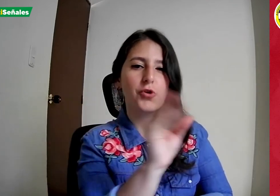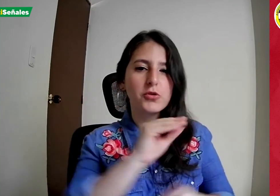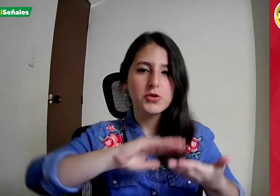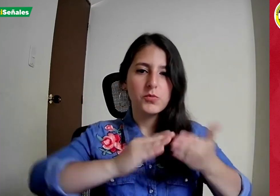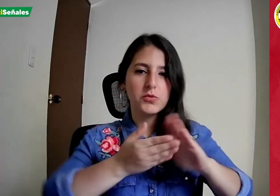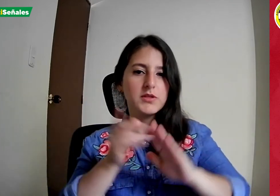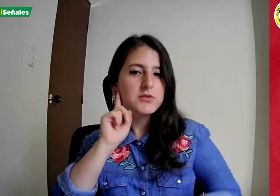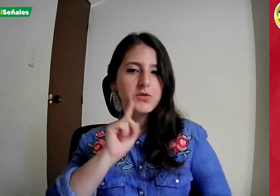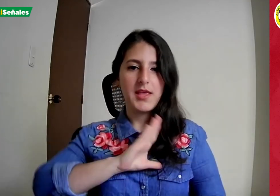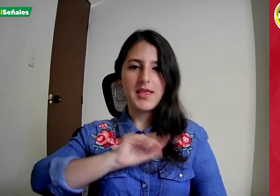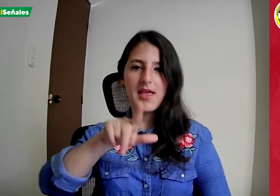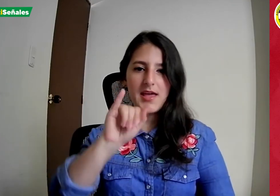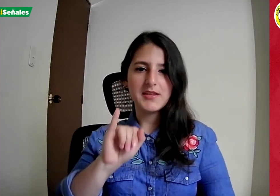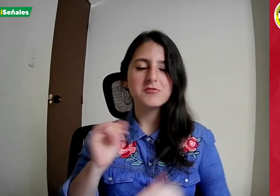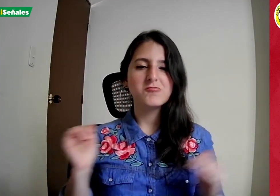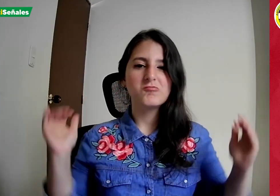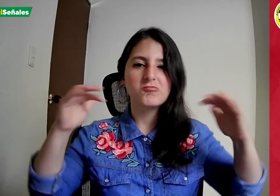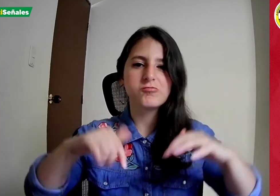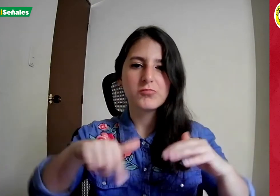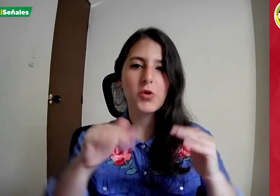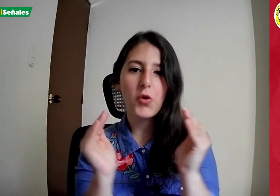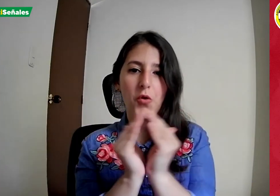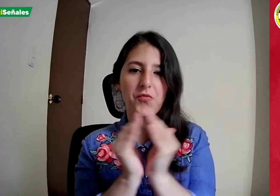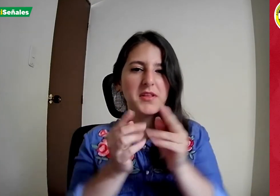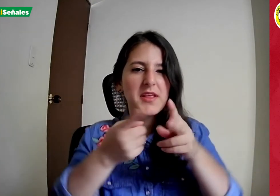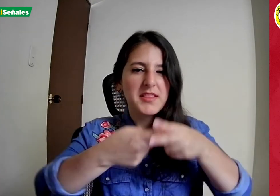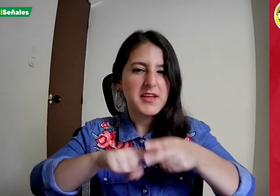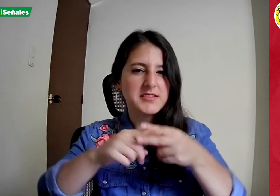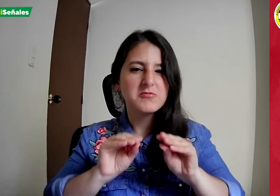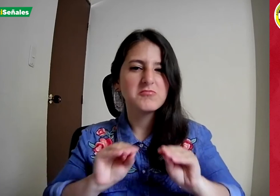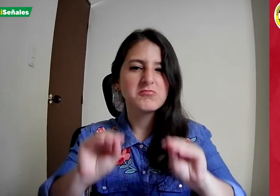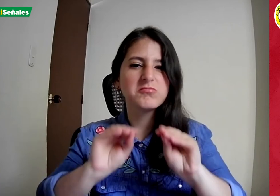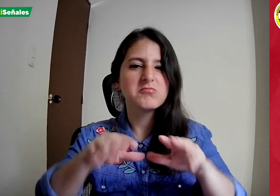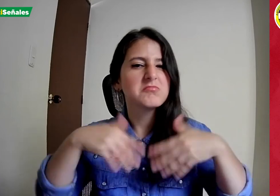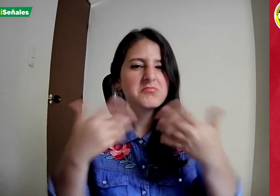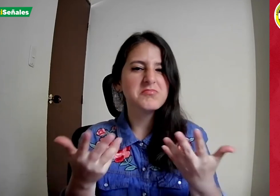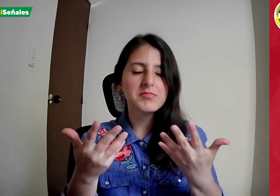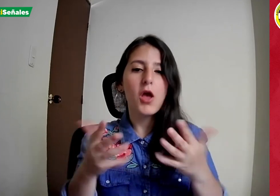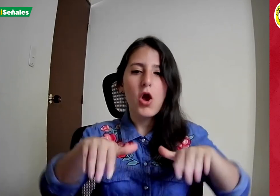a Confandi para un taller sobre cómo obtener el certificado de discapacidad.